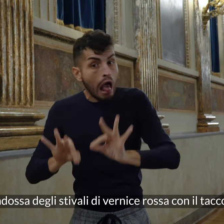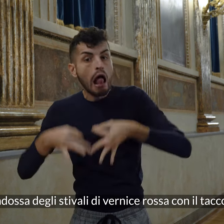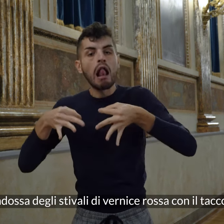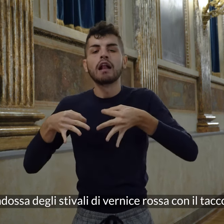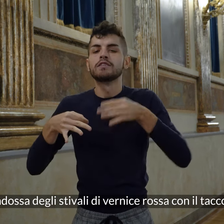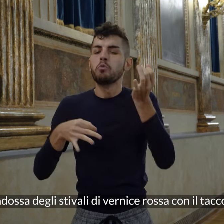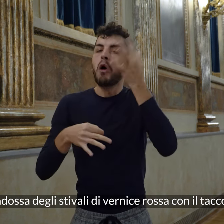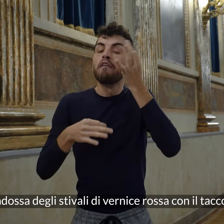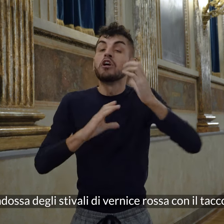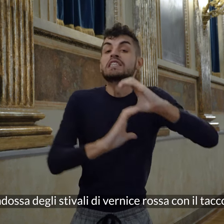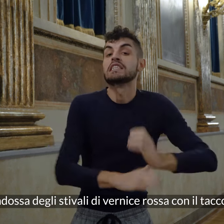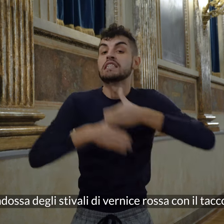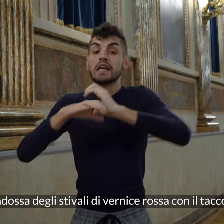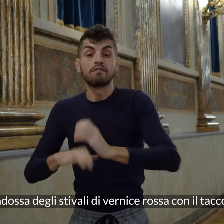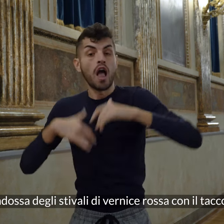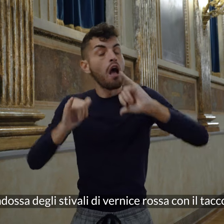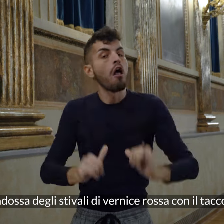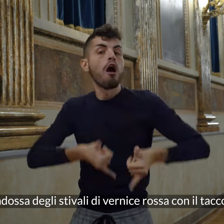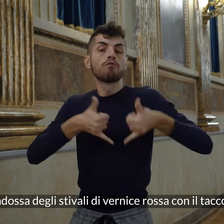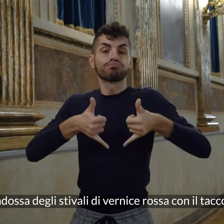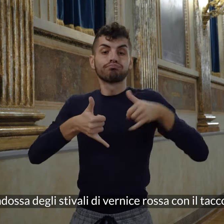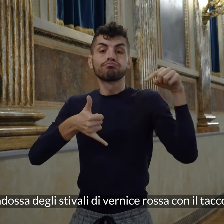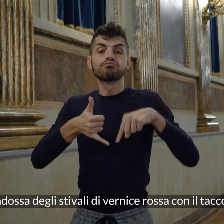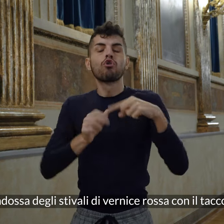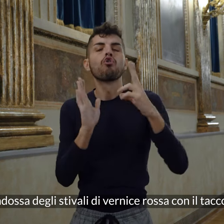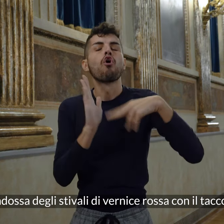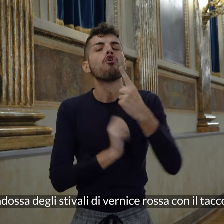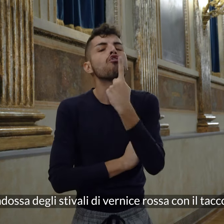volte indossa degli stivali di vernice rossa con il tacco